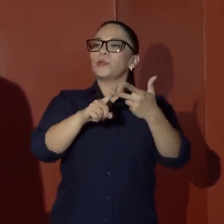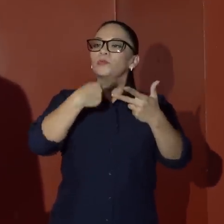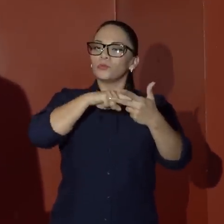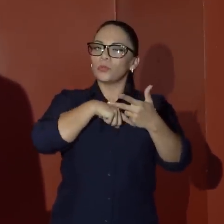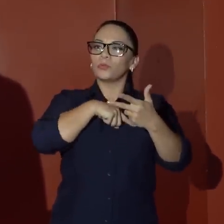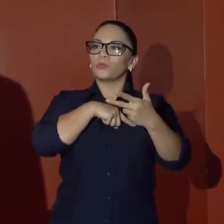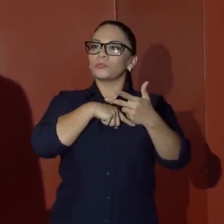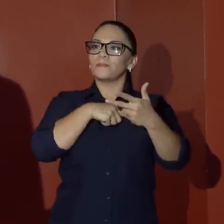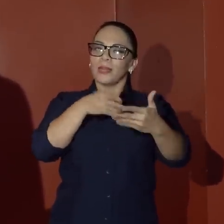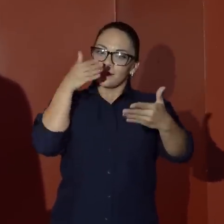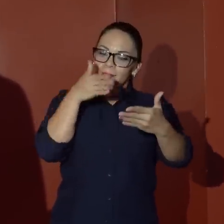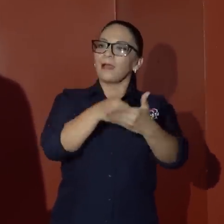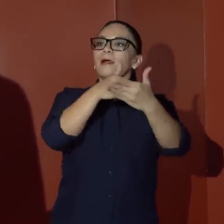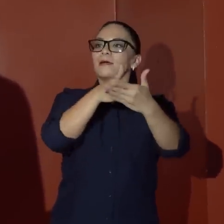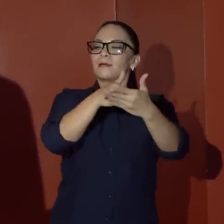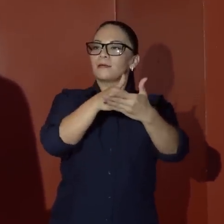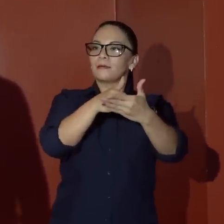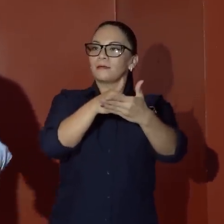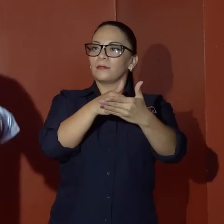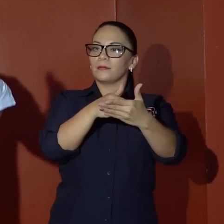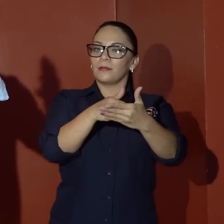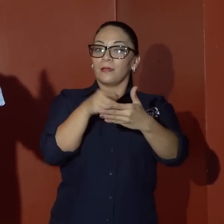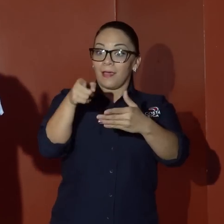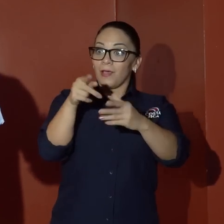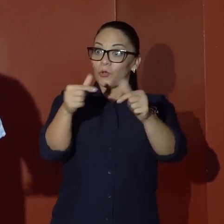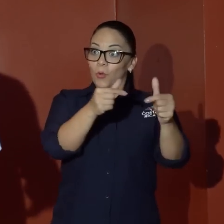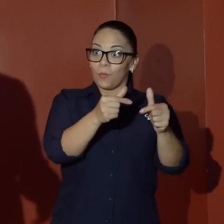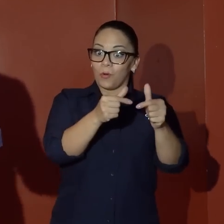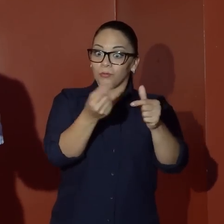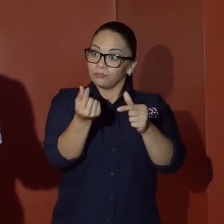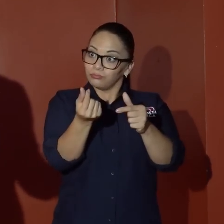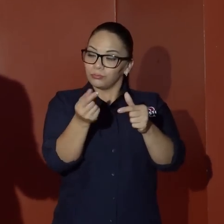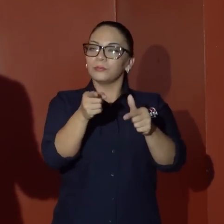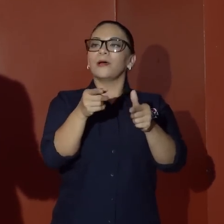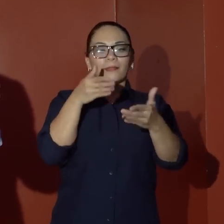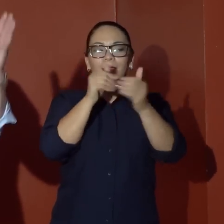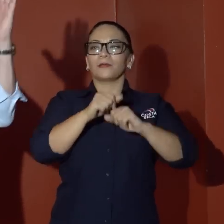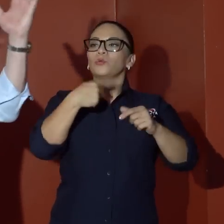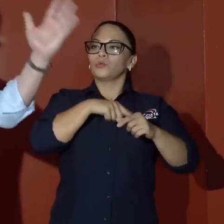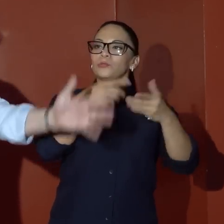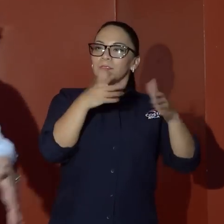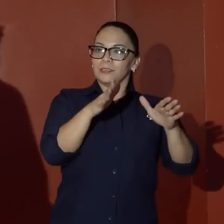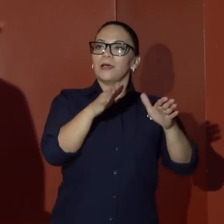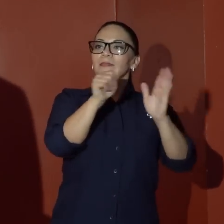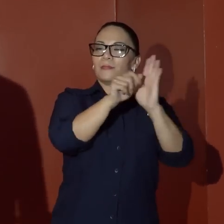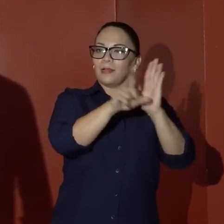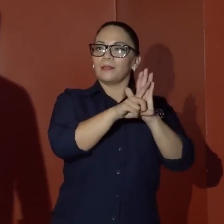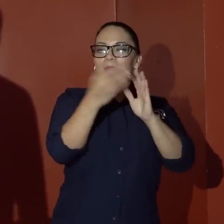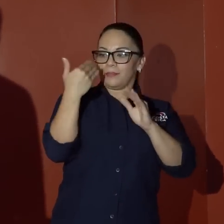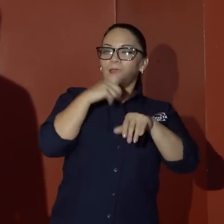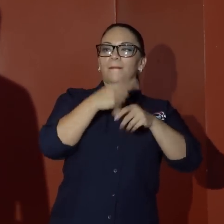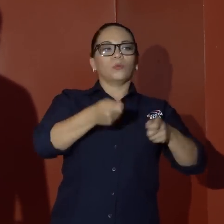atacar la fuente del ingreso, y para eso presentamos al Congreso, ya hace algún tiempo,